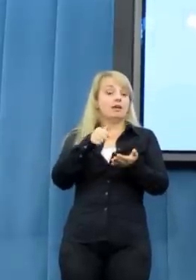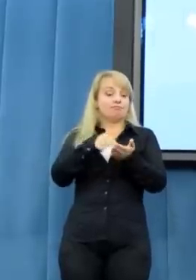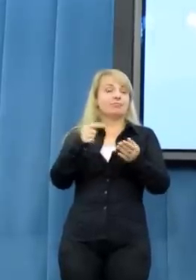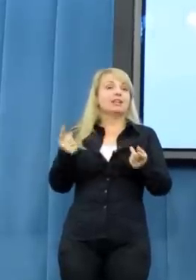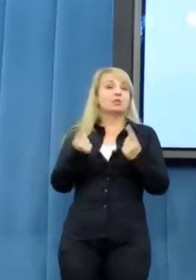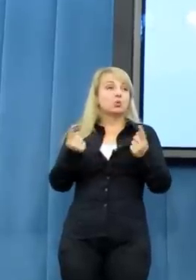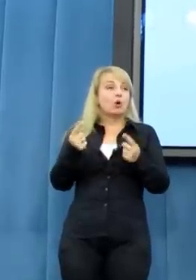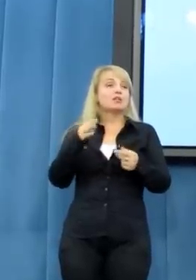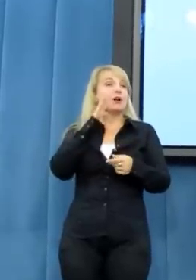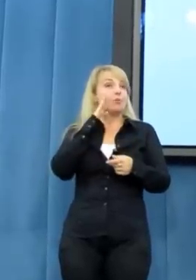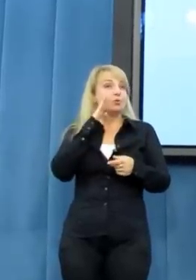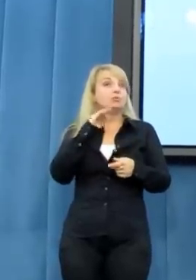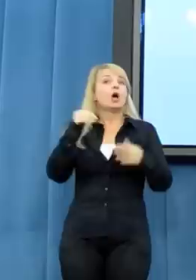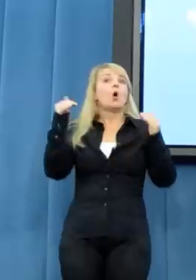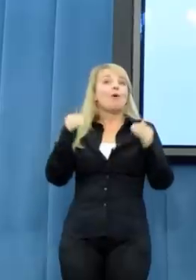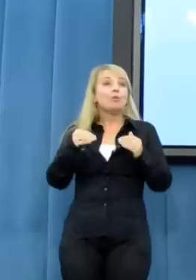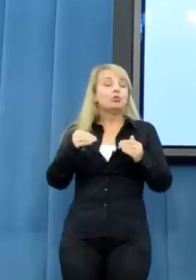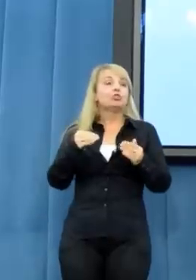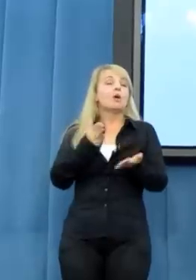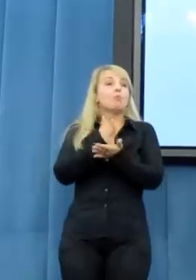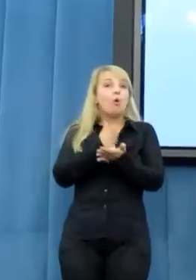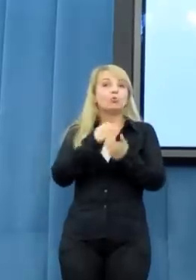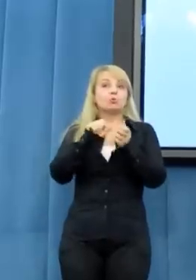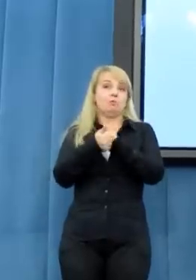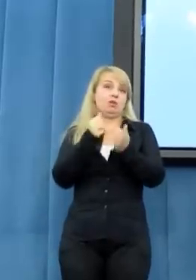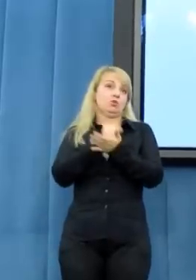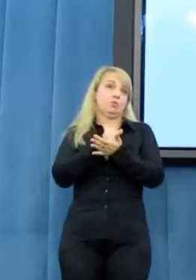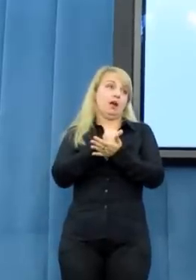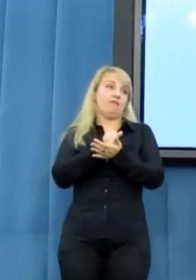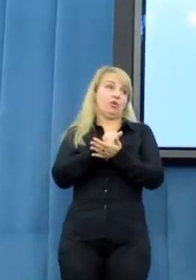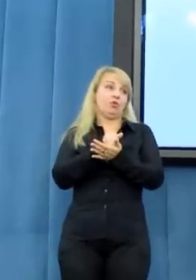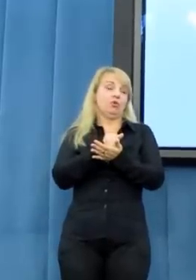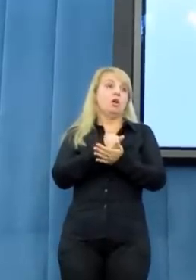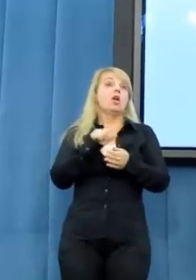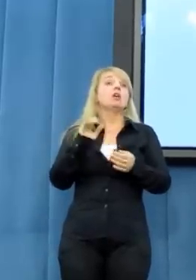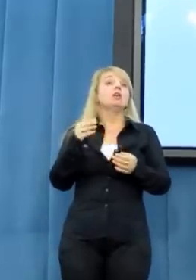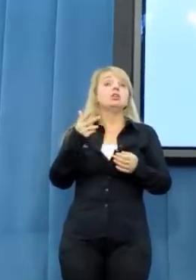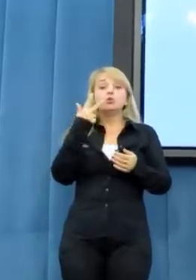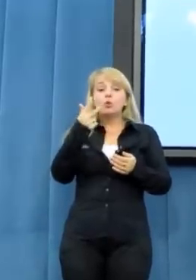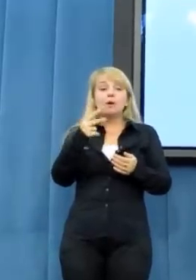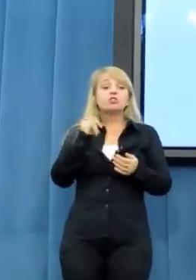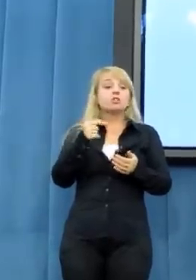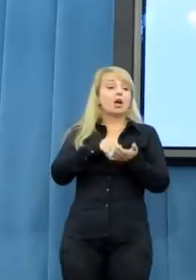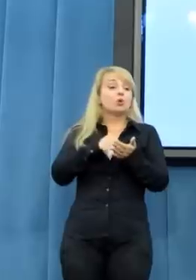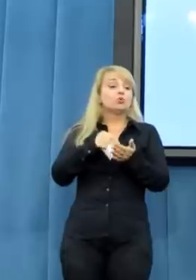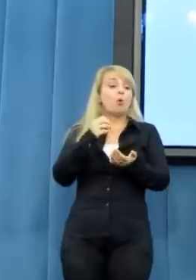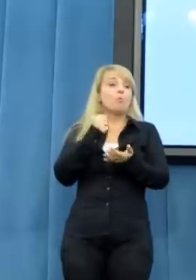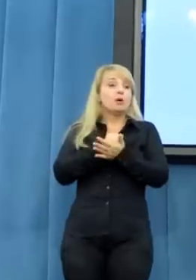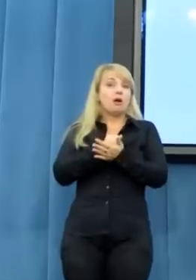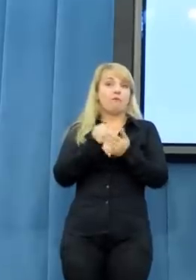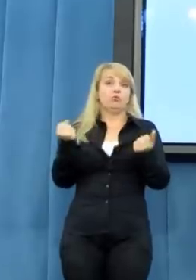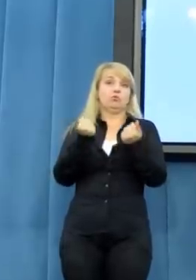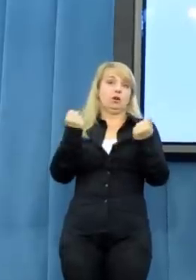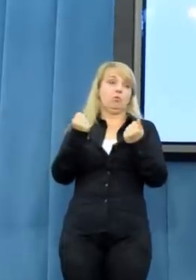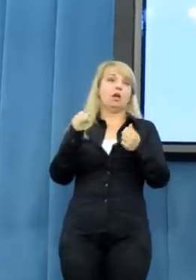znakomitą okazją do tego, żeby przyjrzeć się naszemu prawu, przyjrzeć się temu, jak ono działa, że ono nie działa tak, jak powinno,